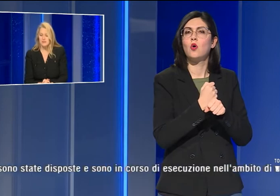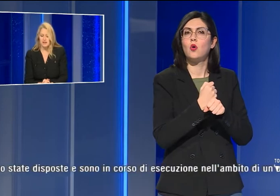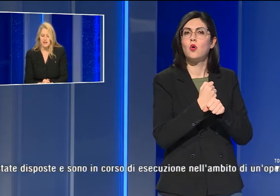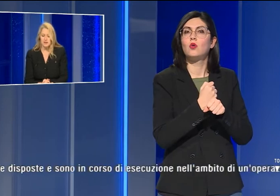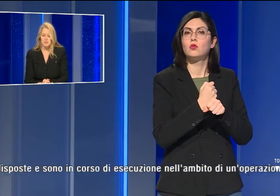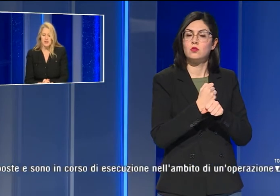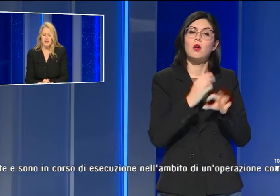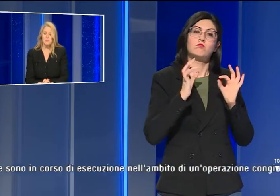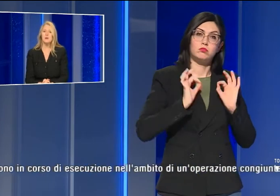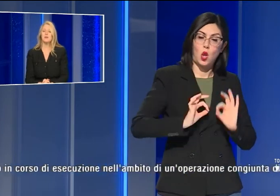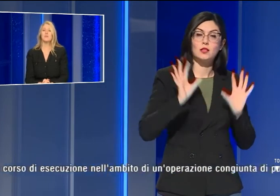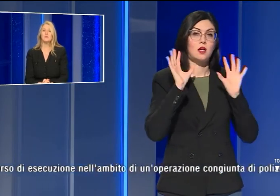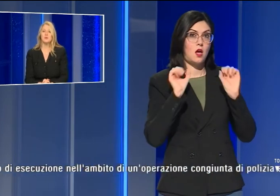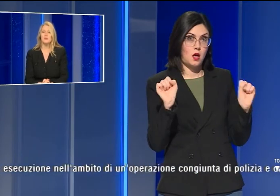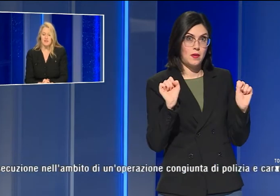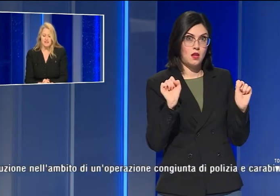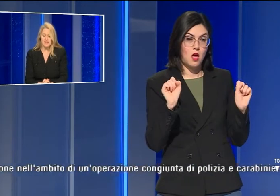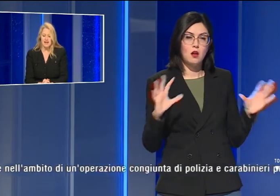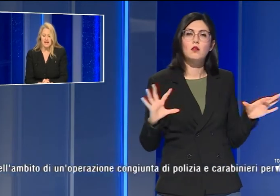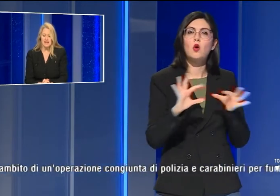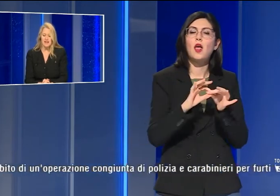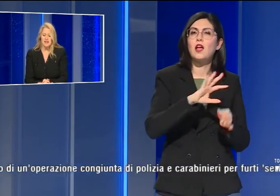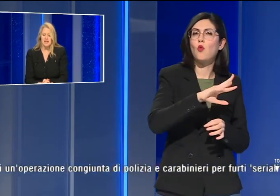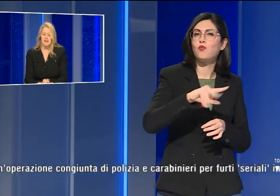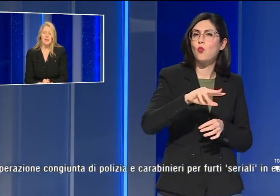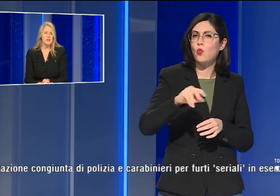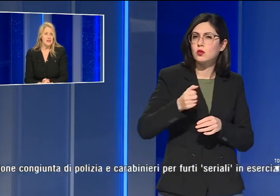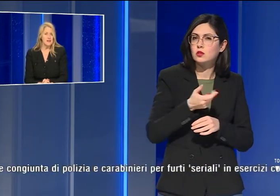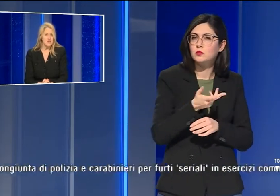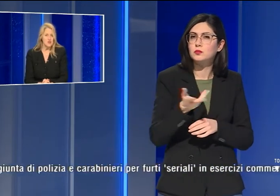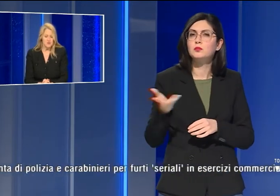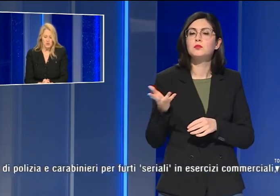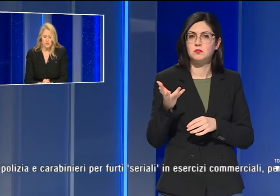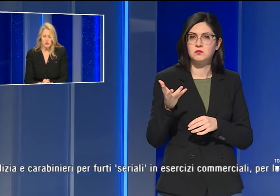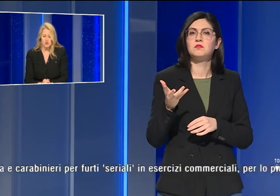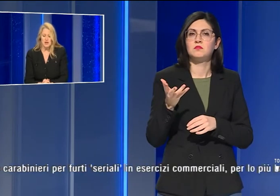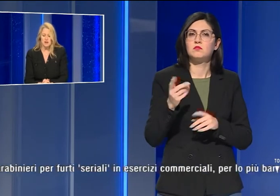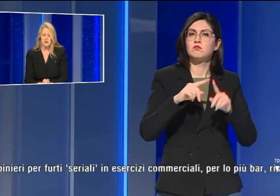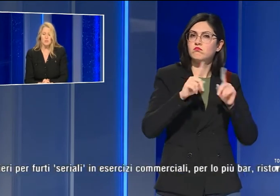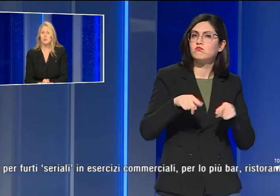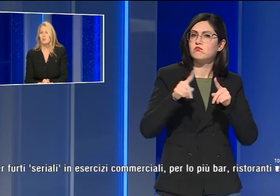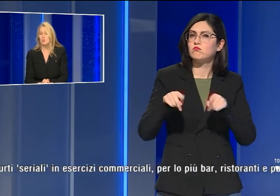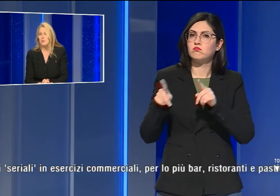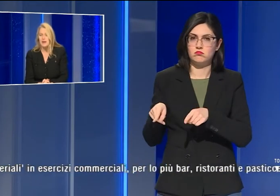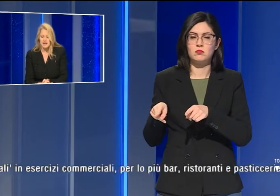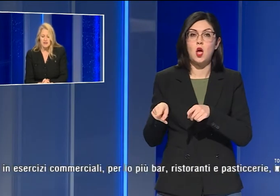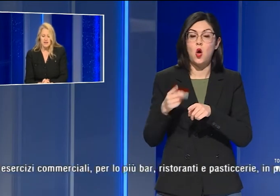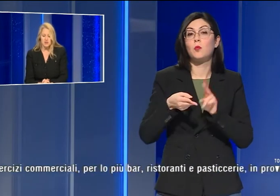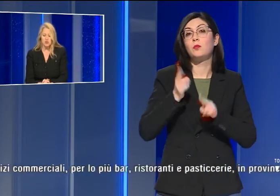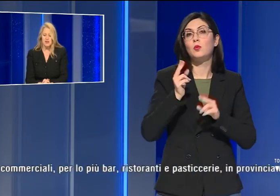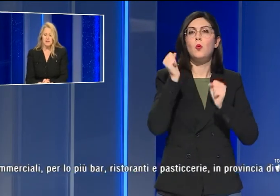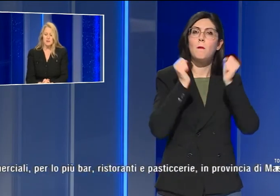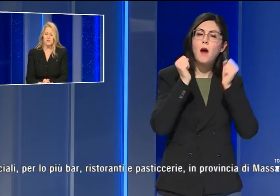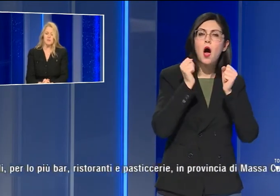polizie e carabinieri per furti seriali in esercizi commerciali soprattutto bar,